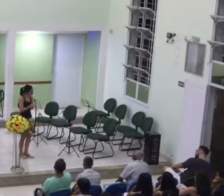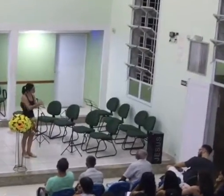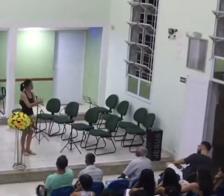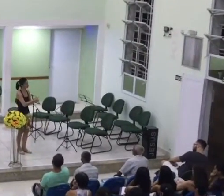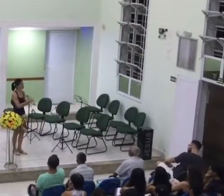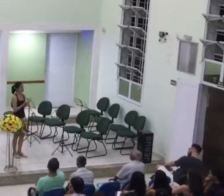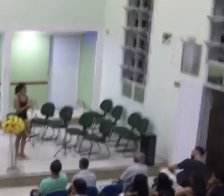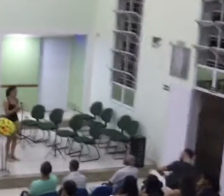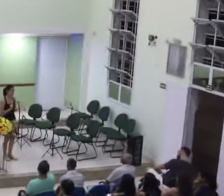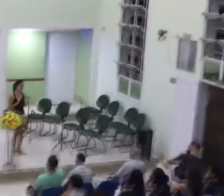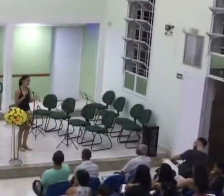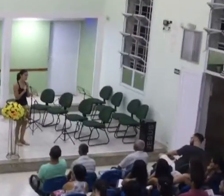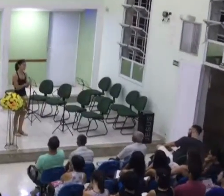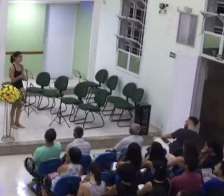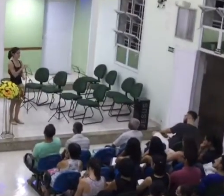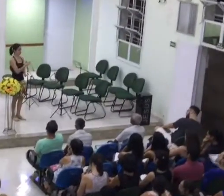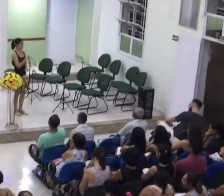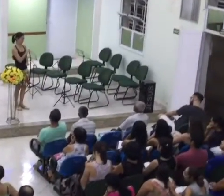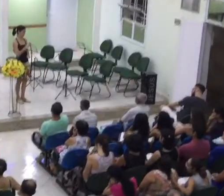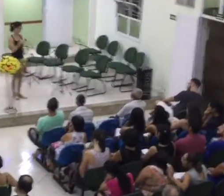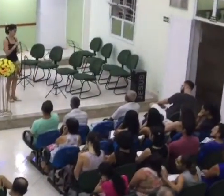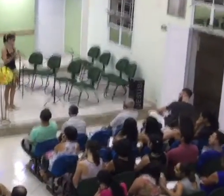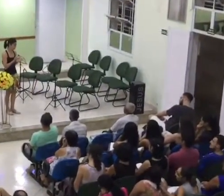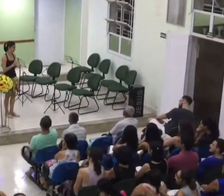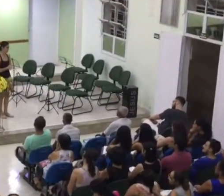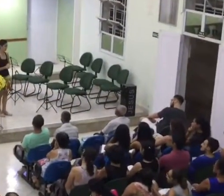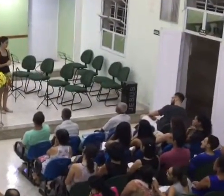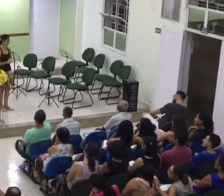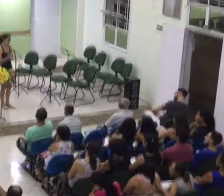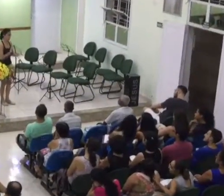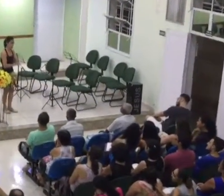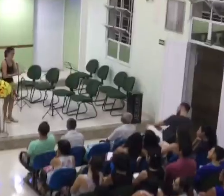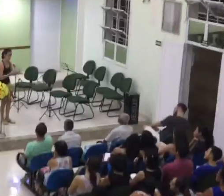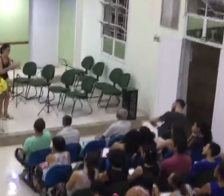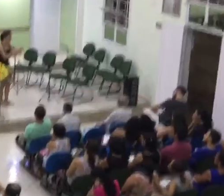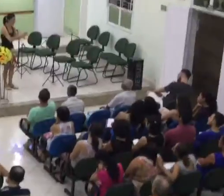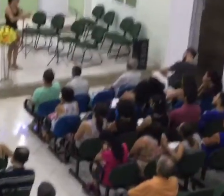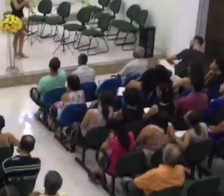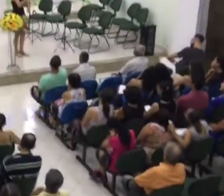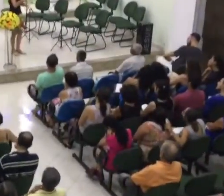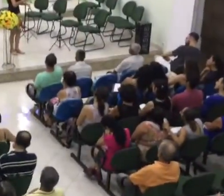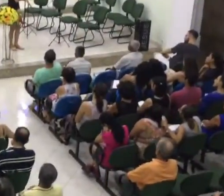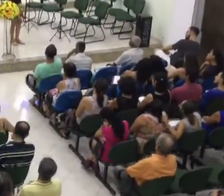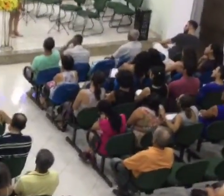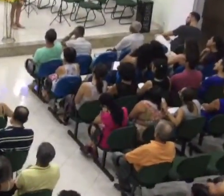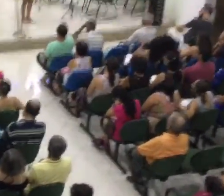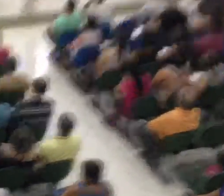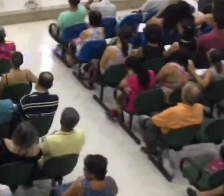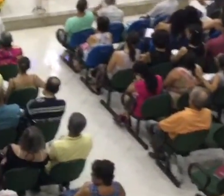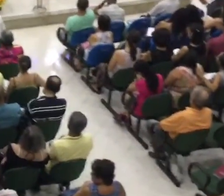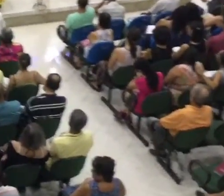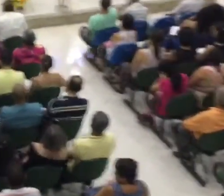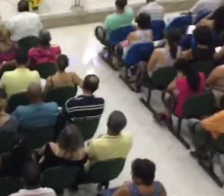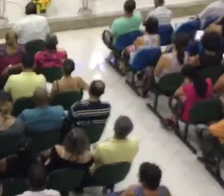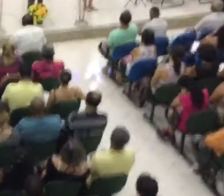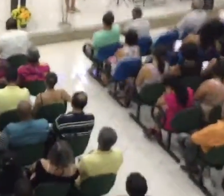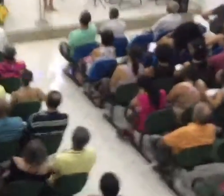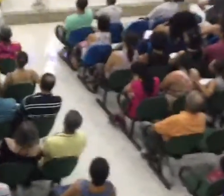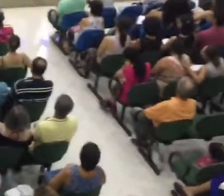porque aonde quer que você for eu irei onde é que você dormir ali eu dormirei o